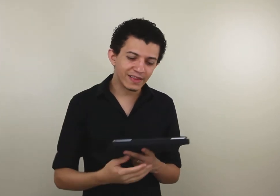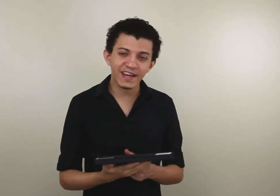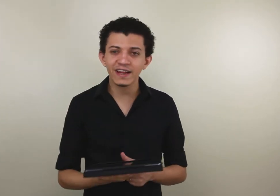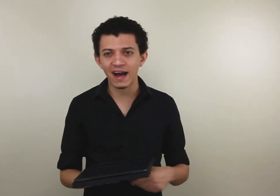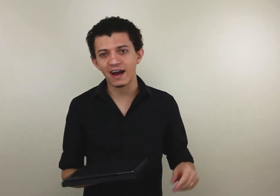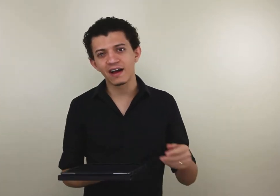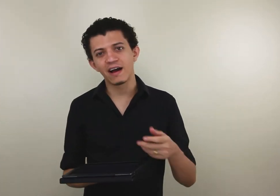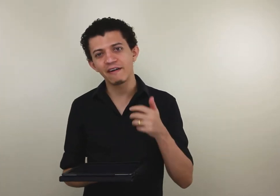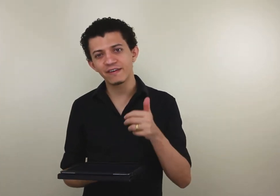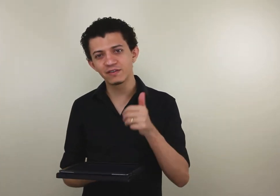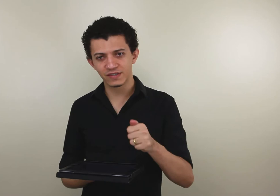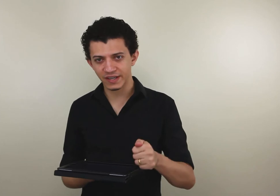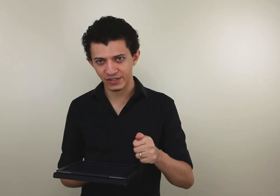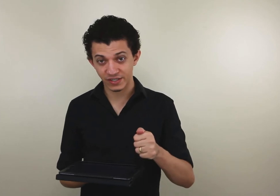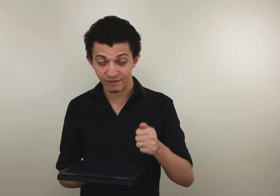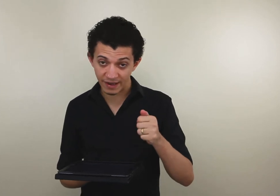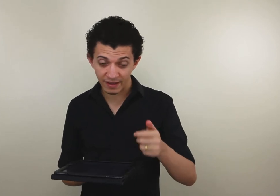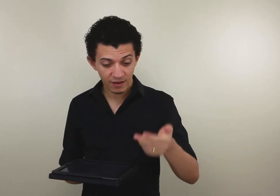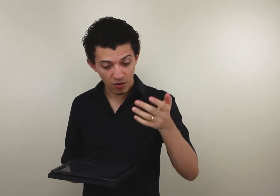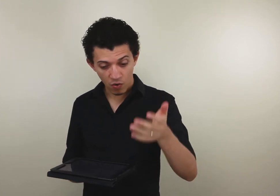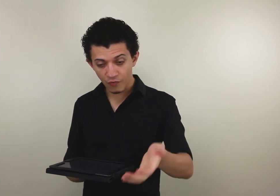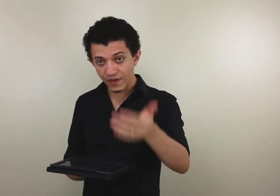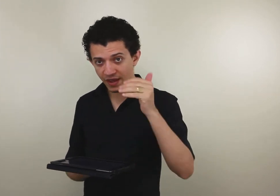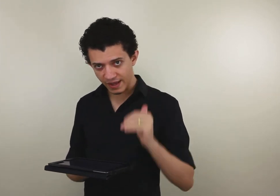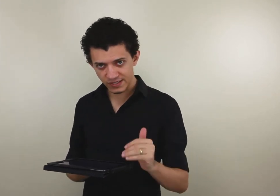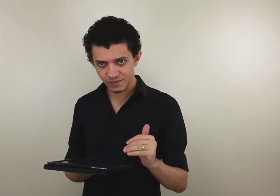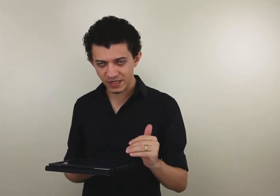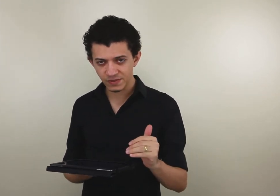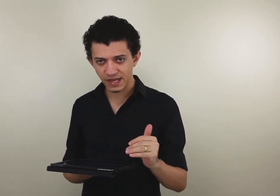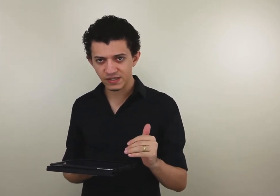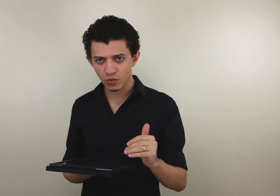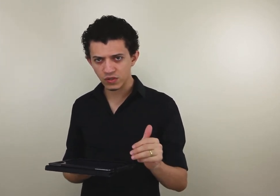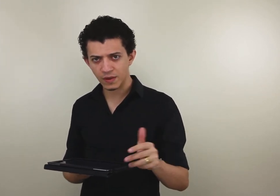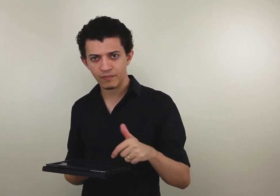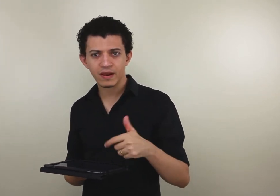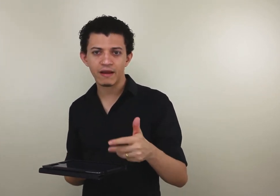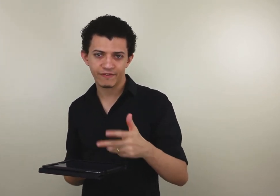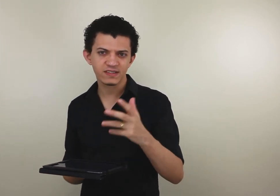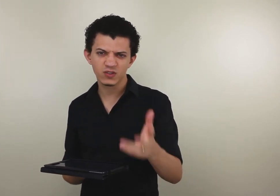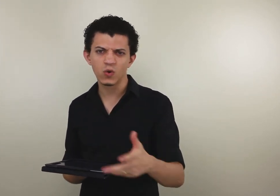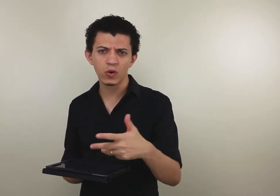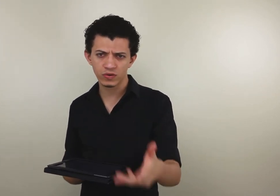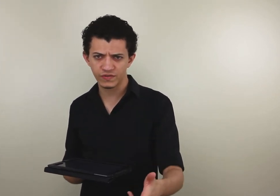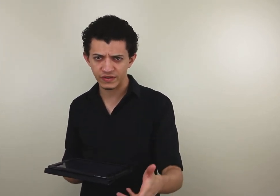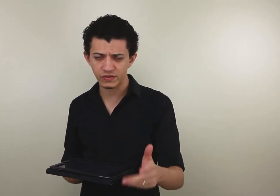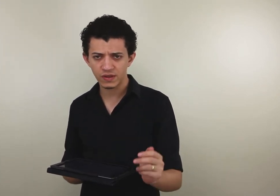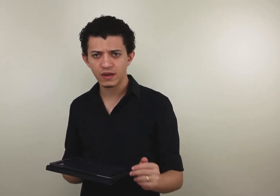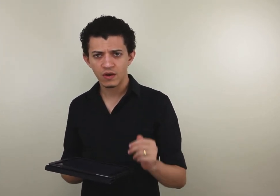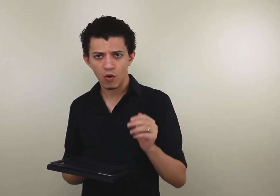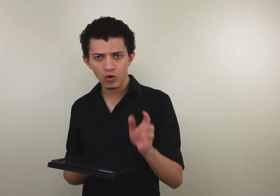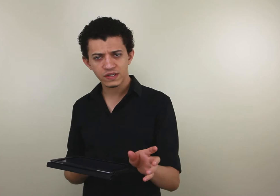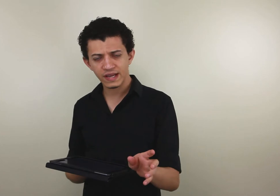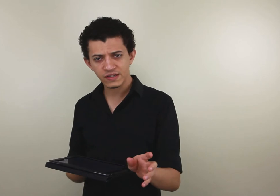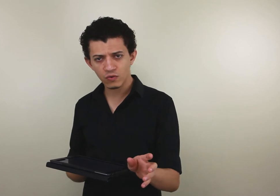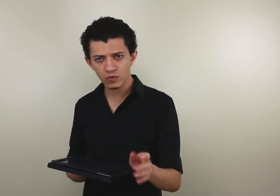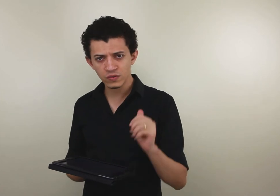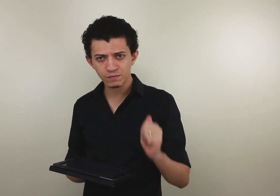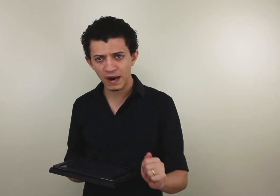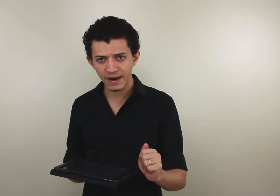treinar a fazer o seguinte, você vai ouvir esses mesmos 10 segundos, aí, claro, faça isso com outros vídeos, ouça 10 segundos, pare,